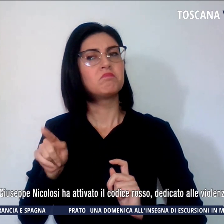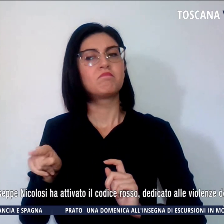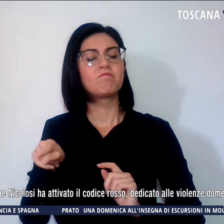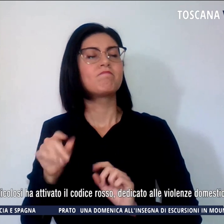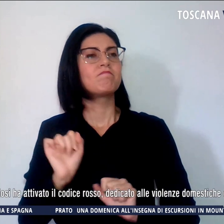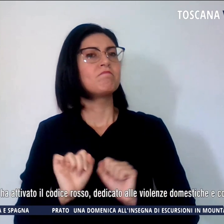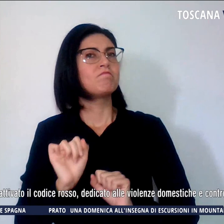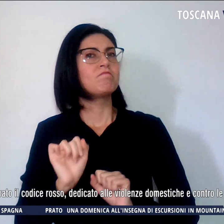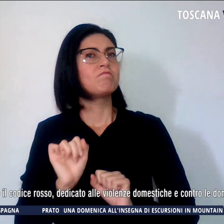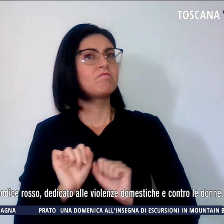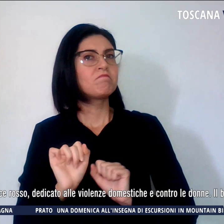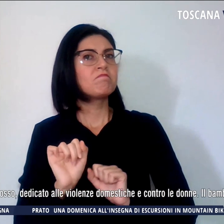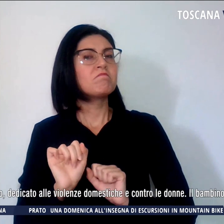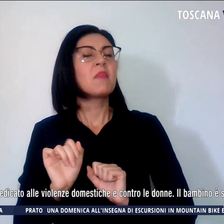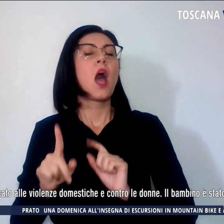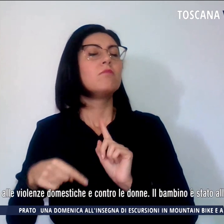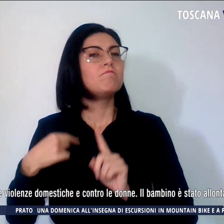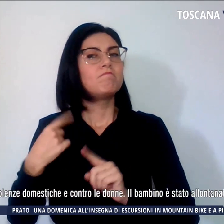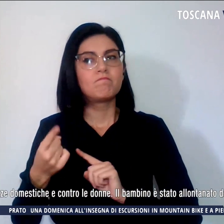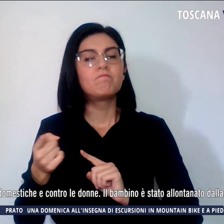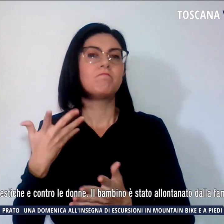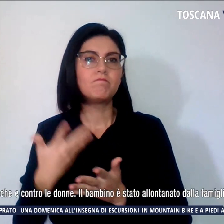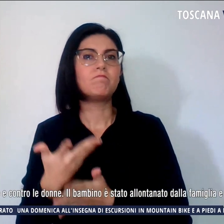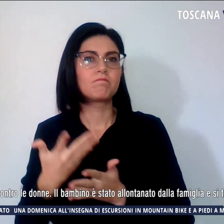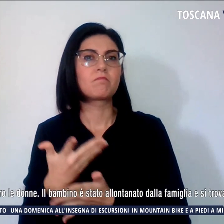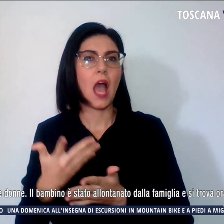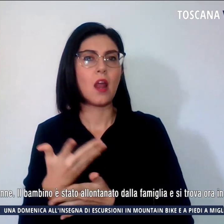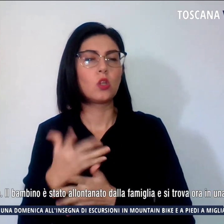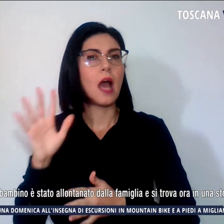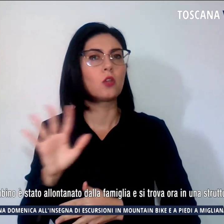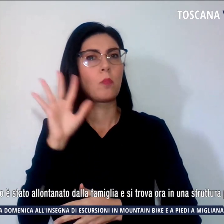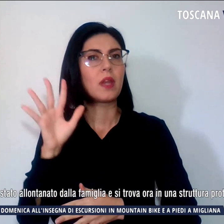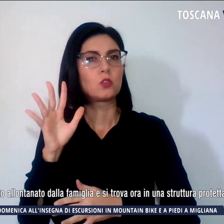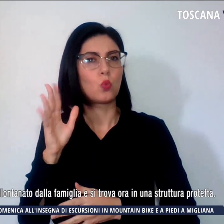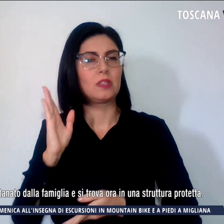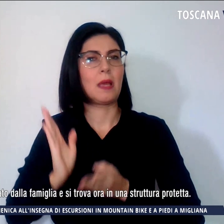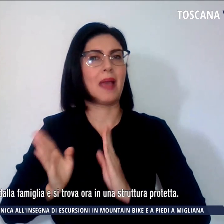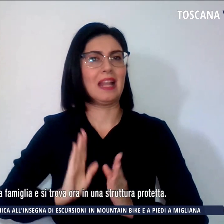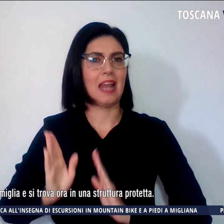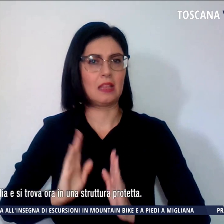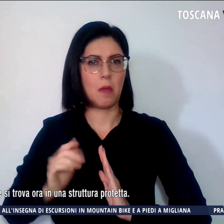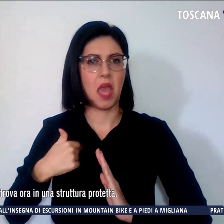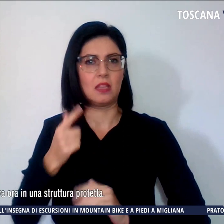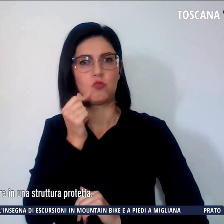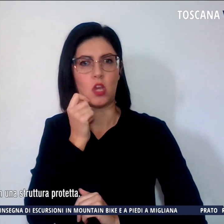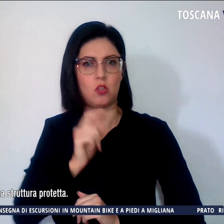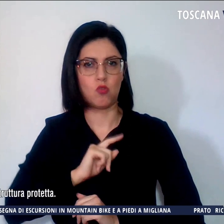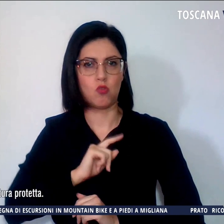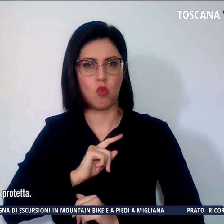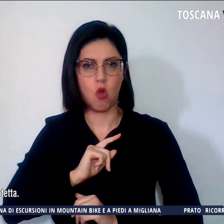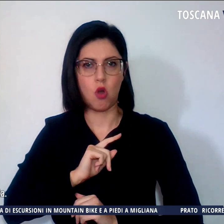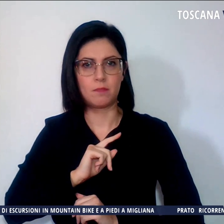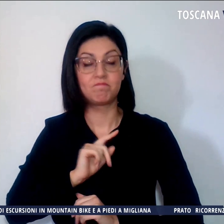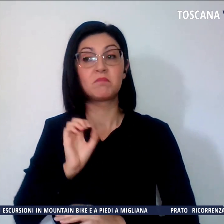le avrebbe parlato di presunti maltrattamenti da parte dei genitori. L'insegnante ha così